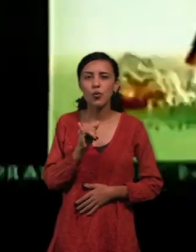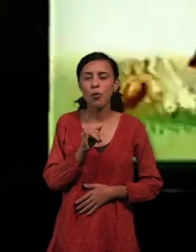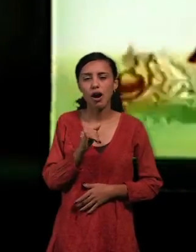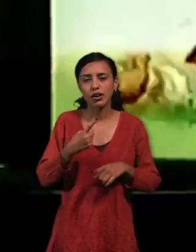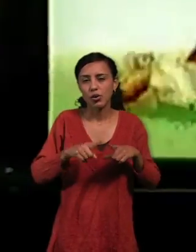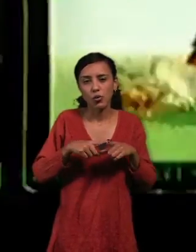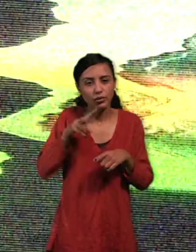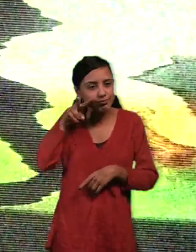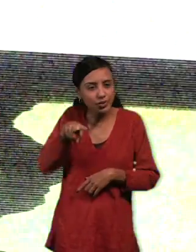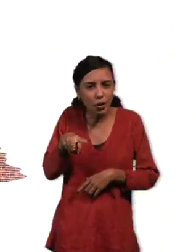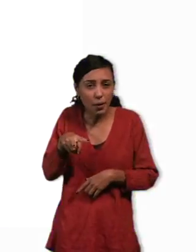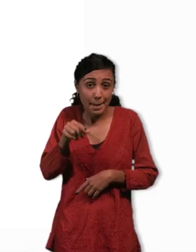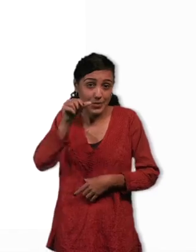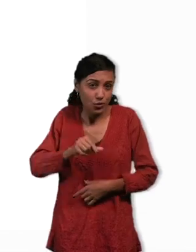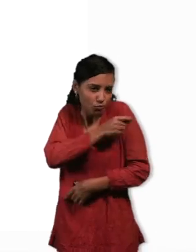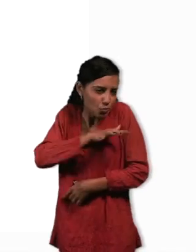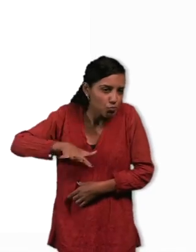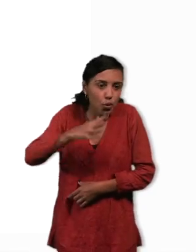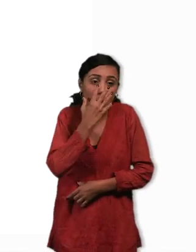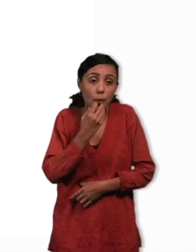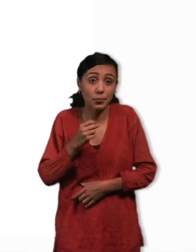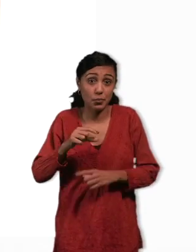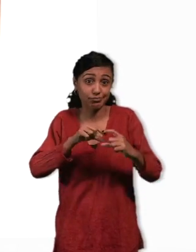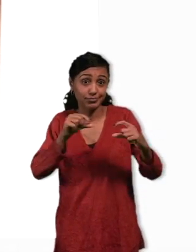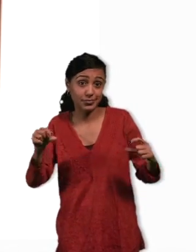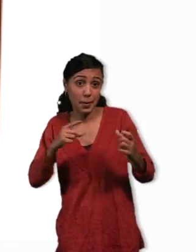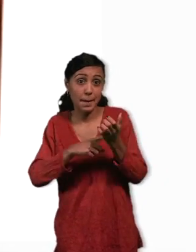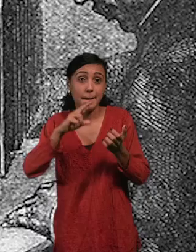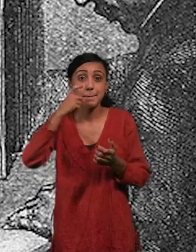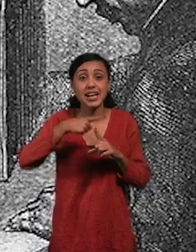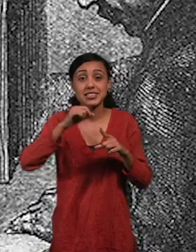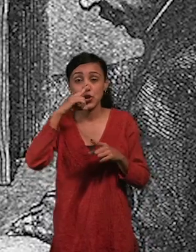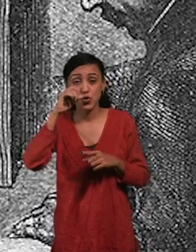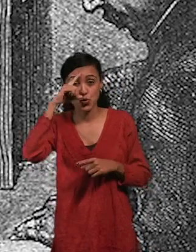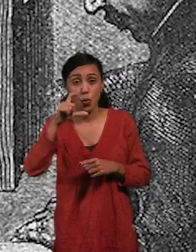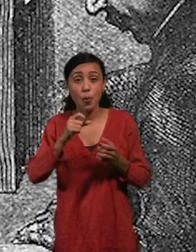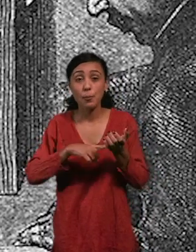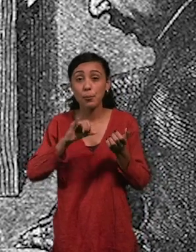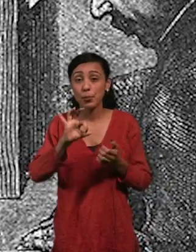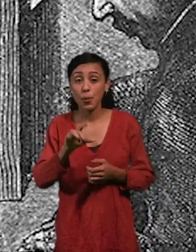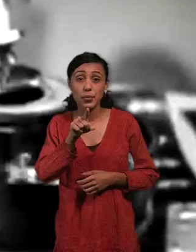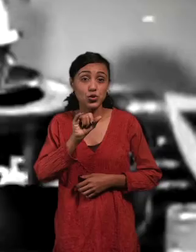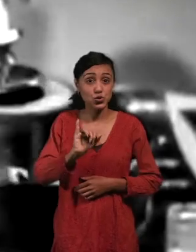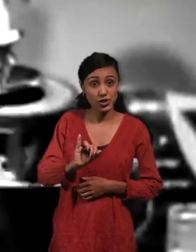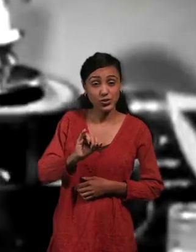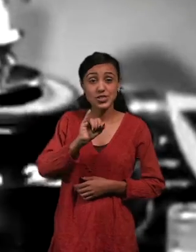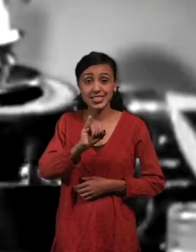se hizo muy popular, el praxinoscopio, en 1877, del cual hemos hablado en viajes